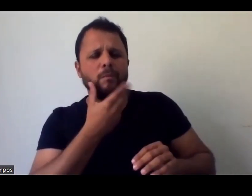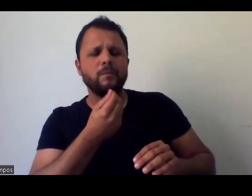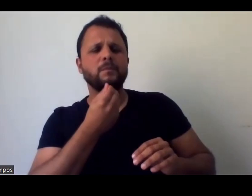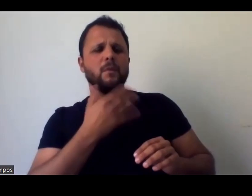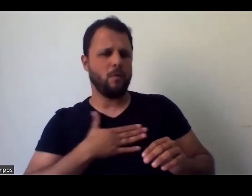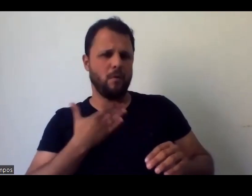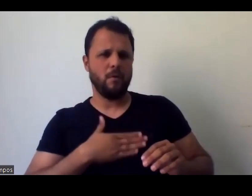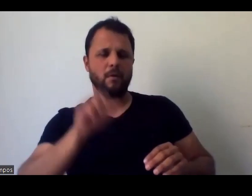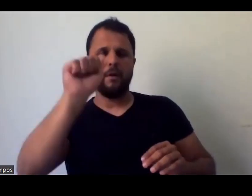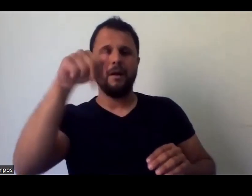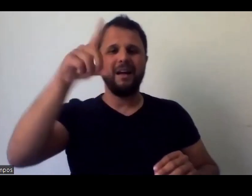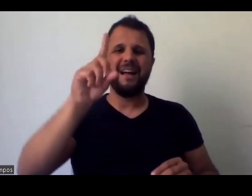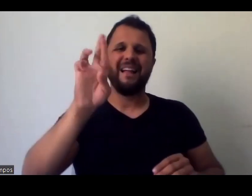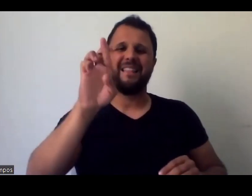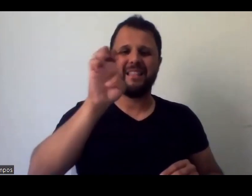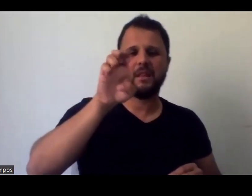que é o Andrei Tarkovsky,